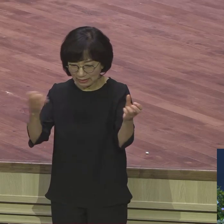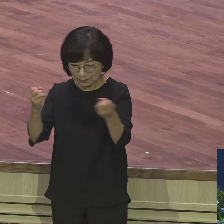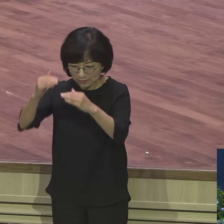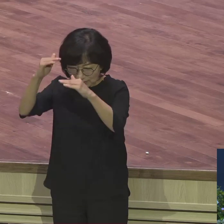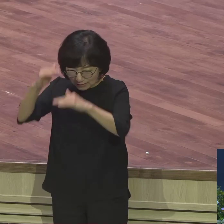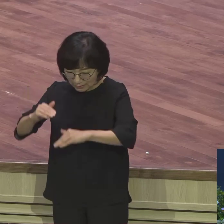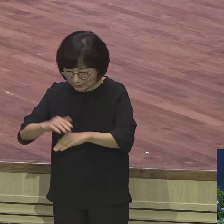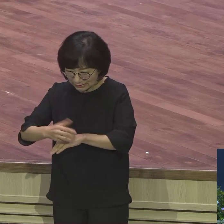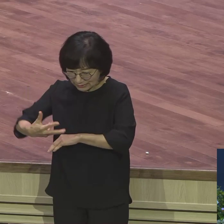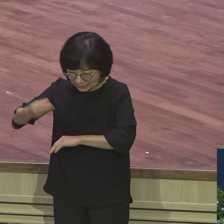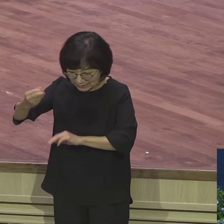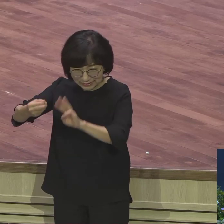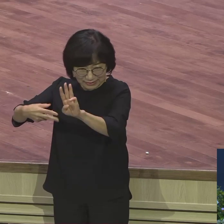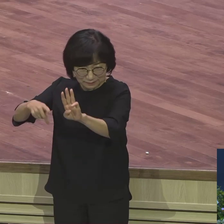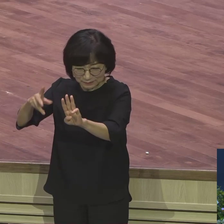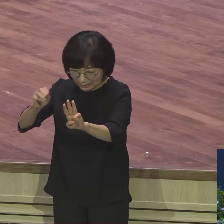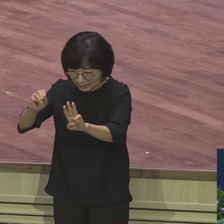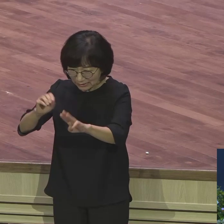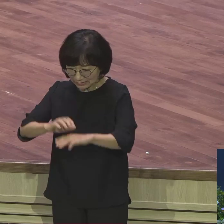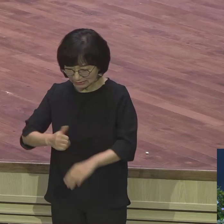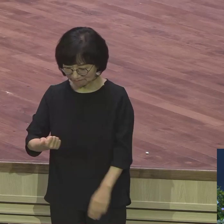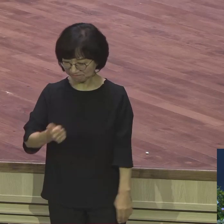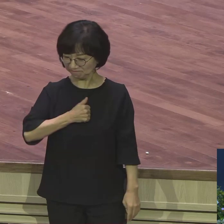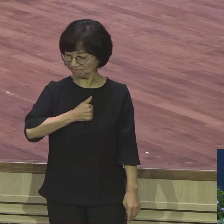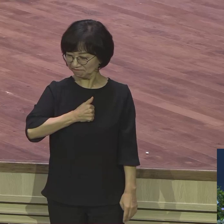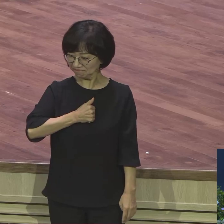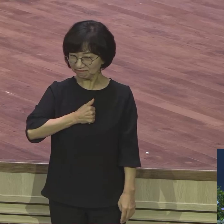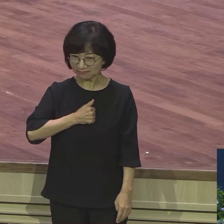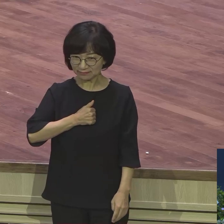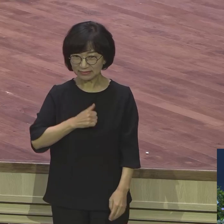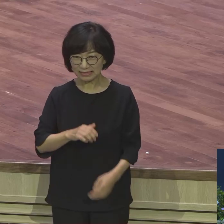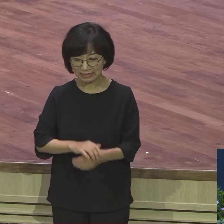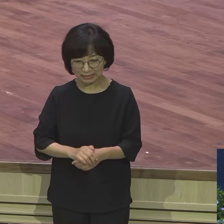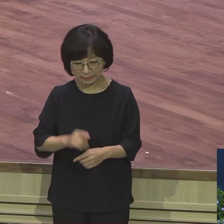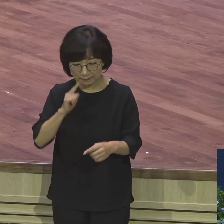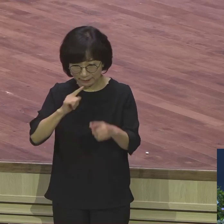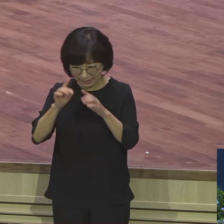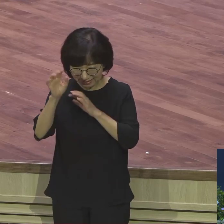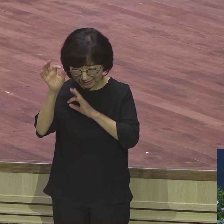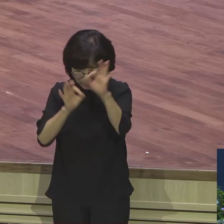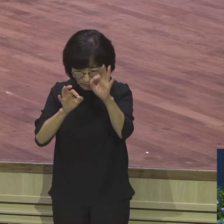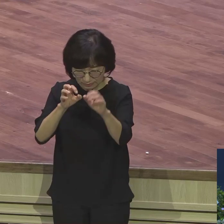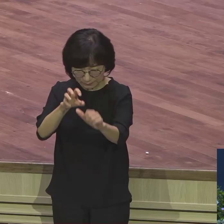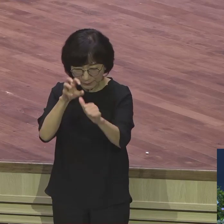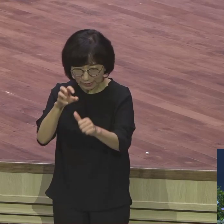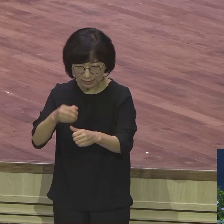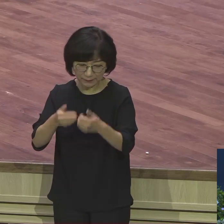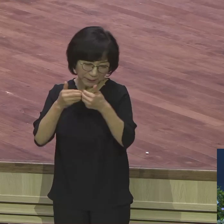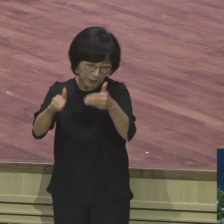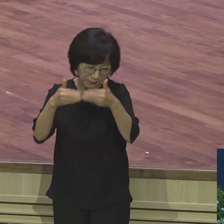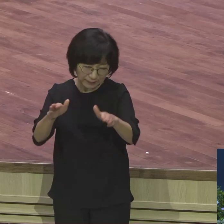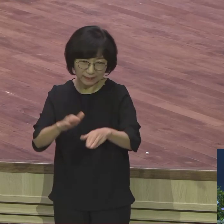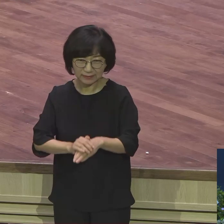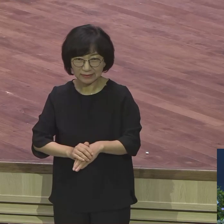그거 가지고 자존심 안아가지고 말 한마디 고투리 잡아가지고 그거 가지고 그냥 목을 거는 게